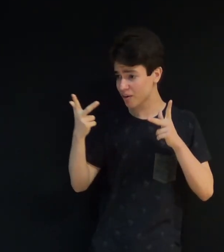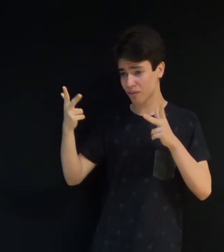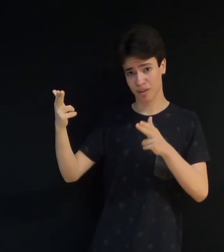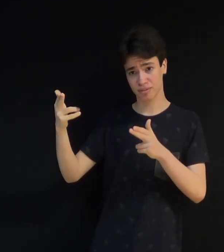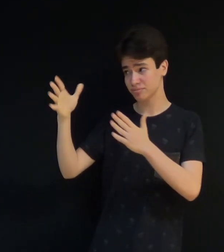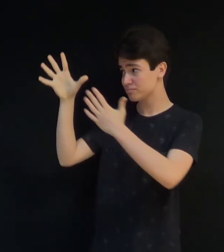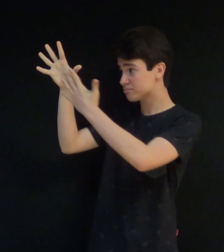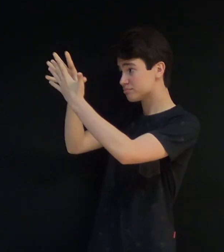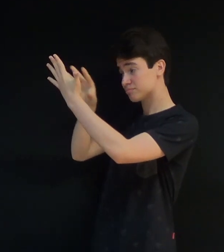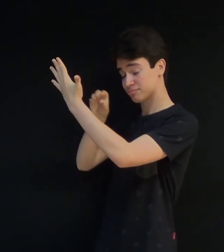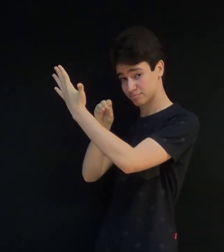próximo?